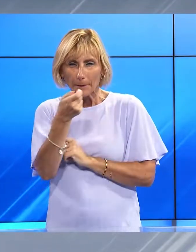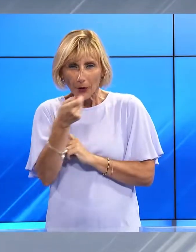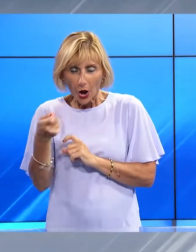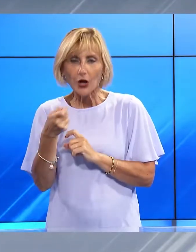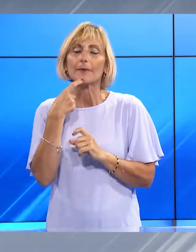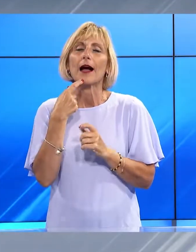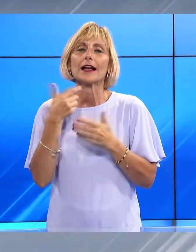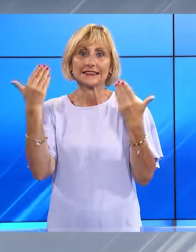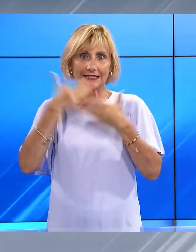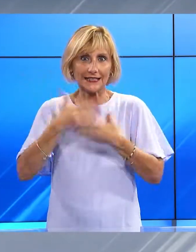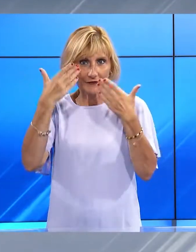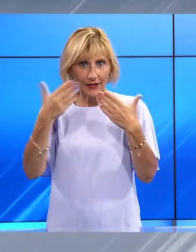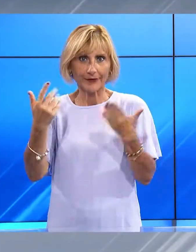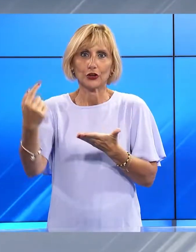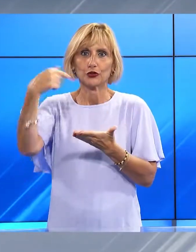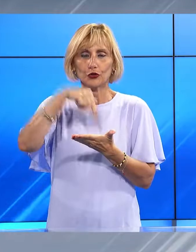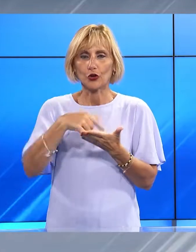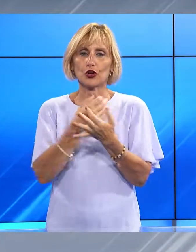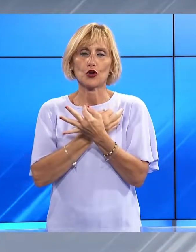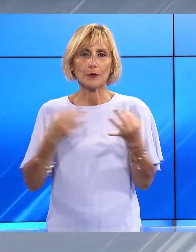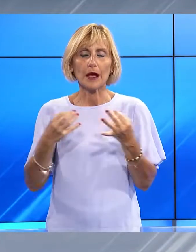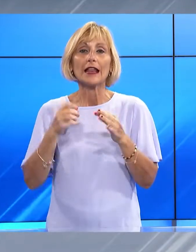Santa Croce da Lucca, dalle ore 20 su Noi TV.